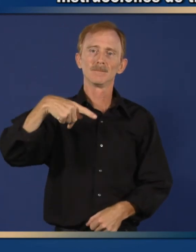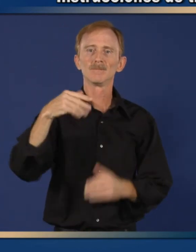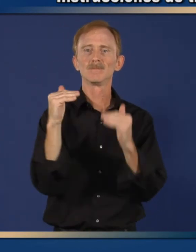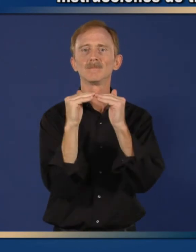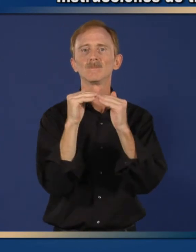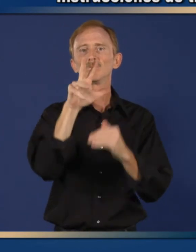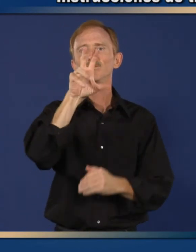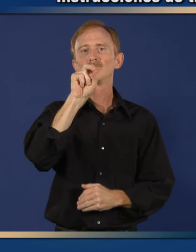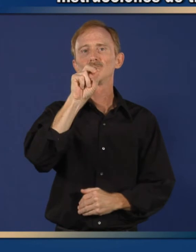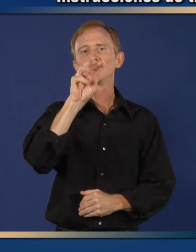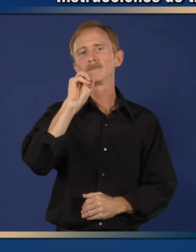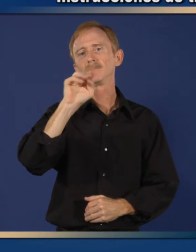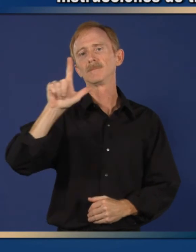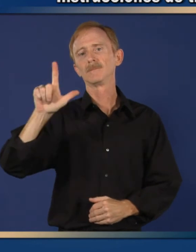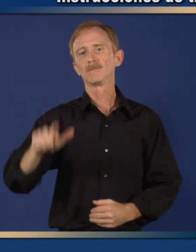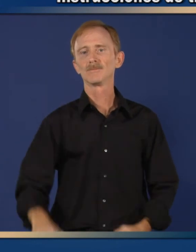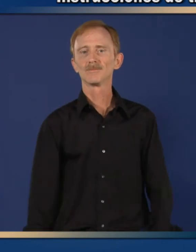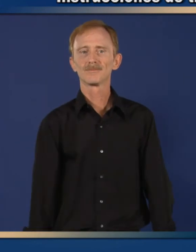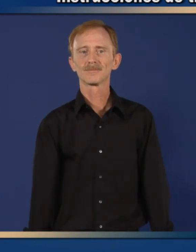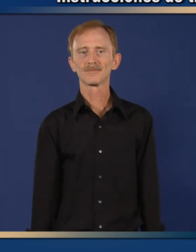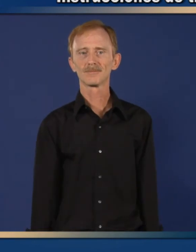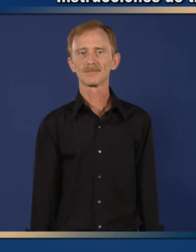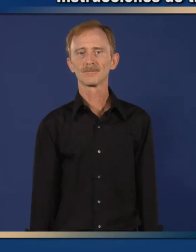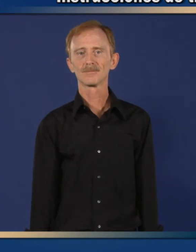mililitros de la mezcla de ciprofloxacin.